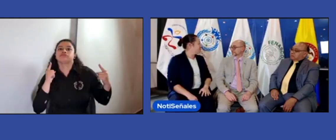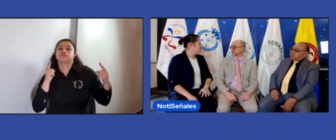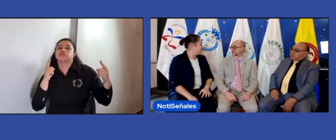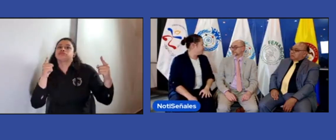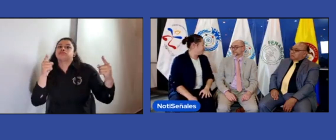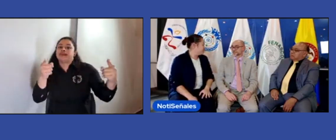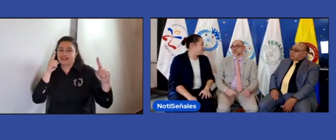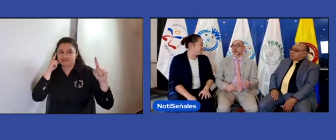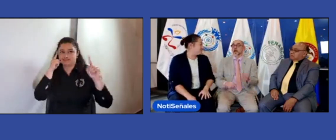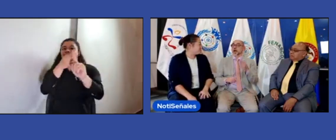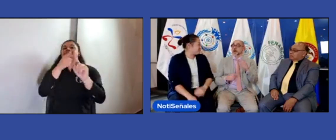el mismo fin.